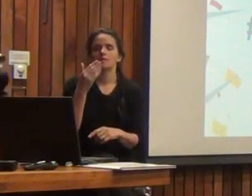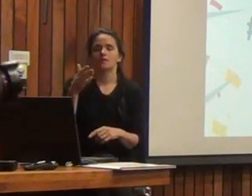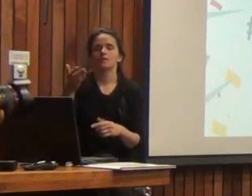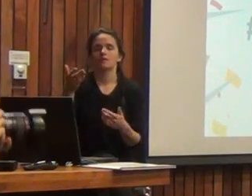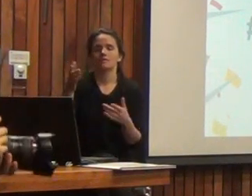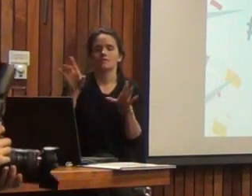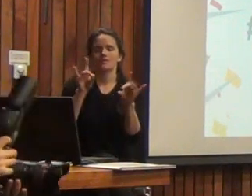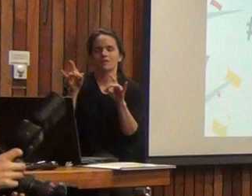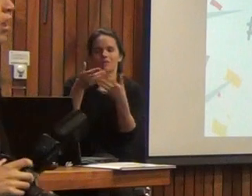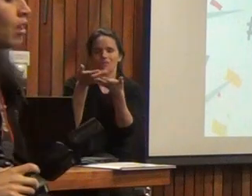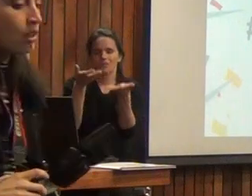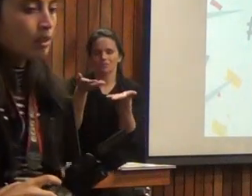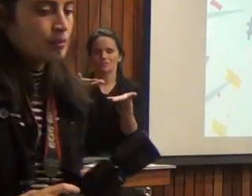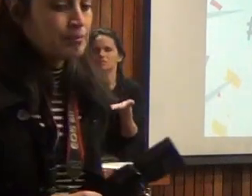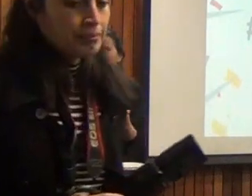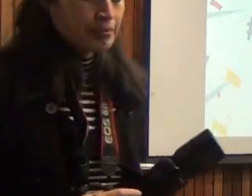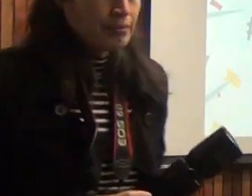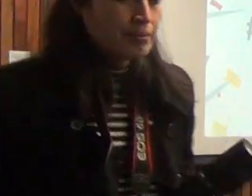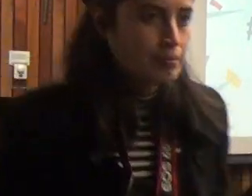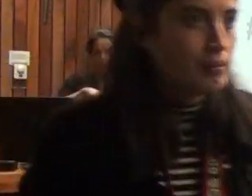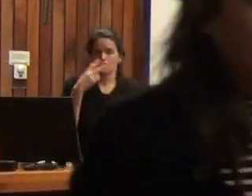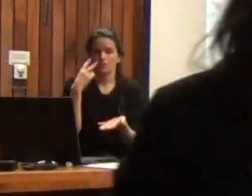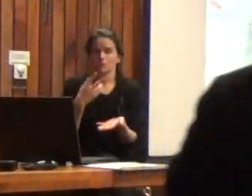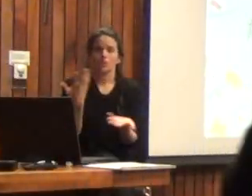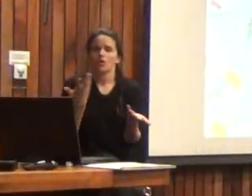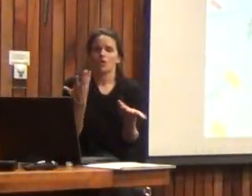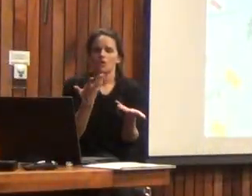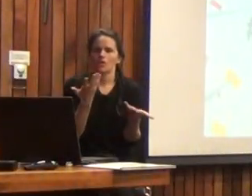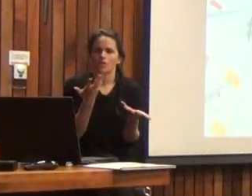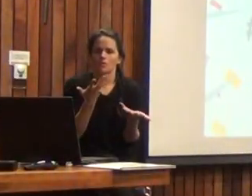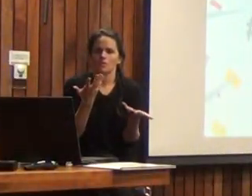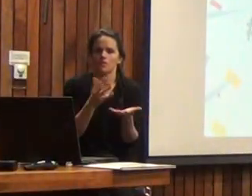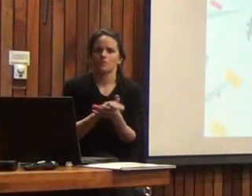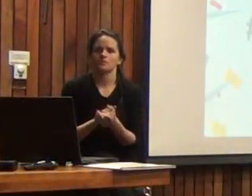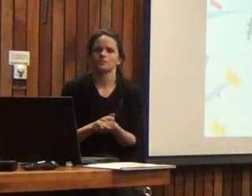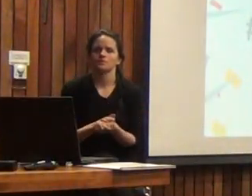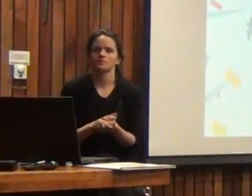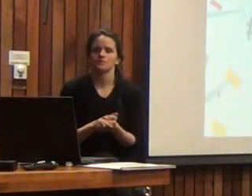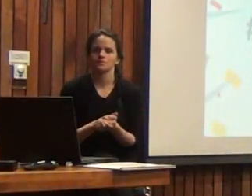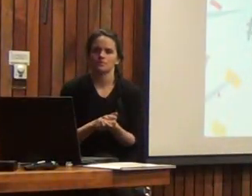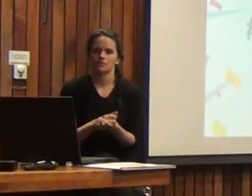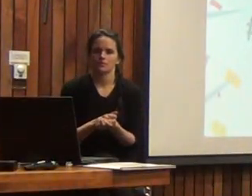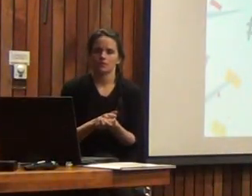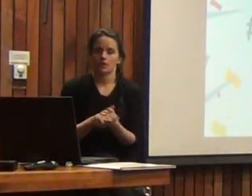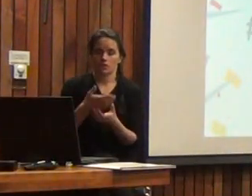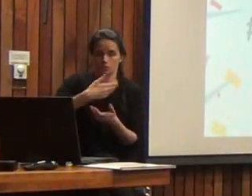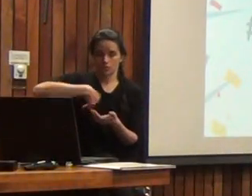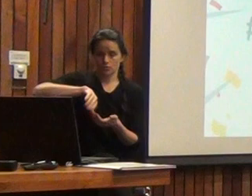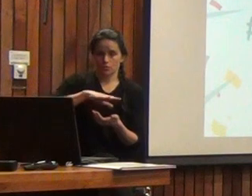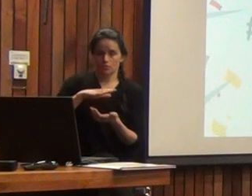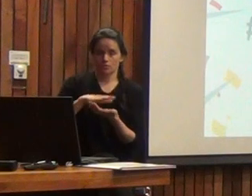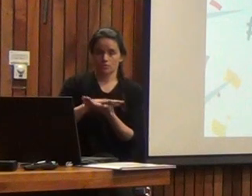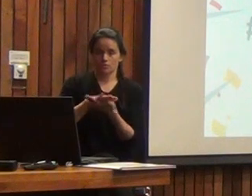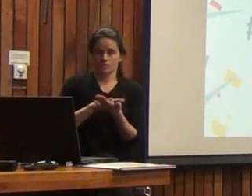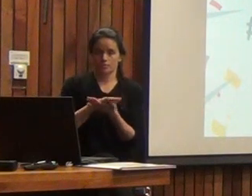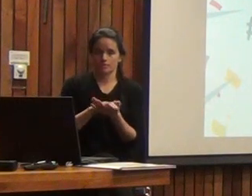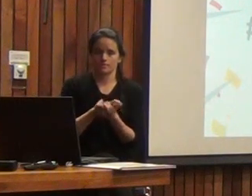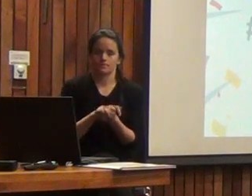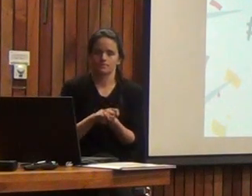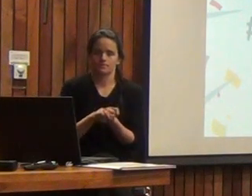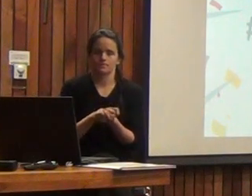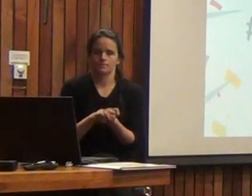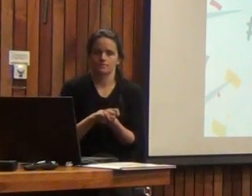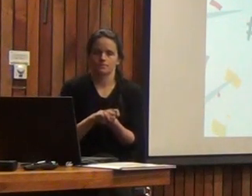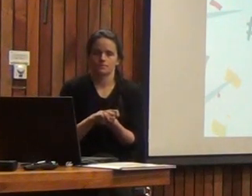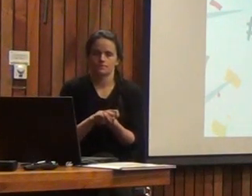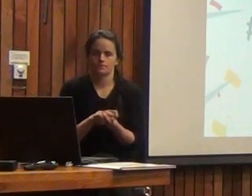decíamos cómo en estos procesos, una vez que logremos efectivamente que